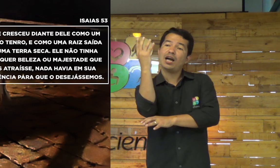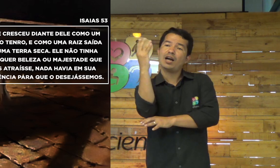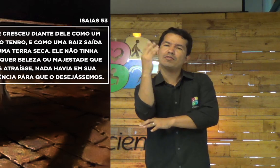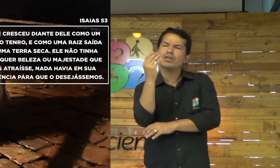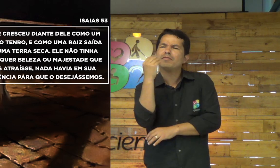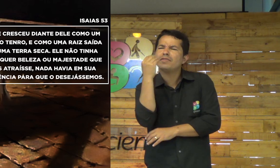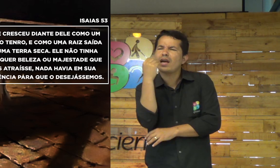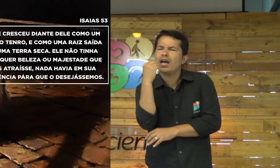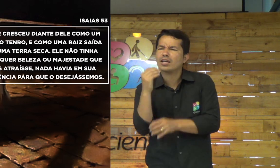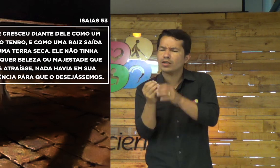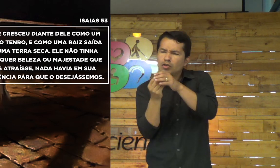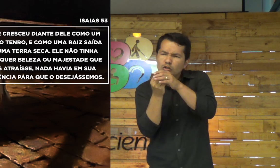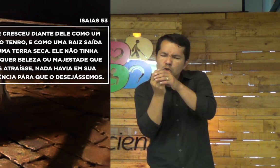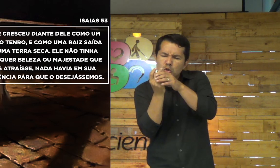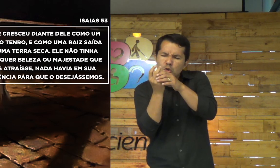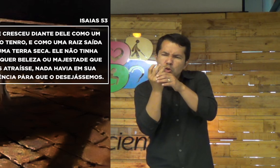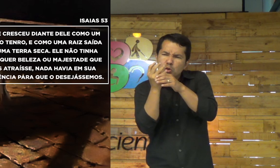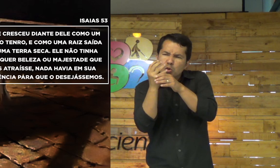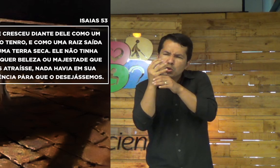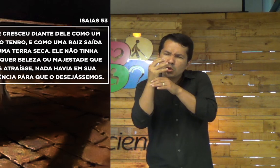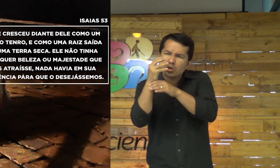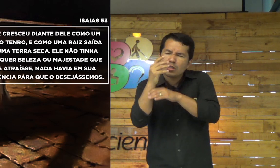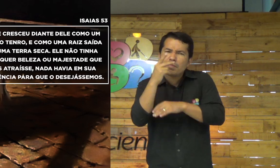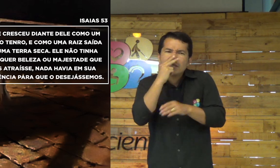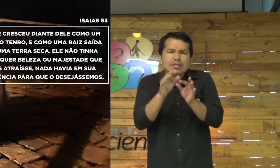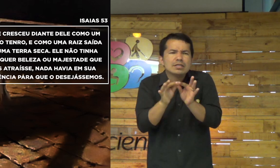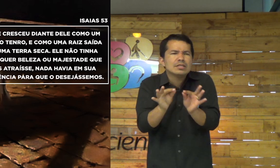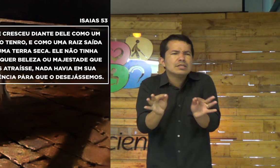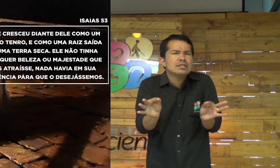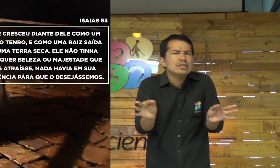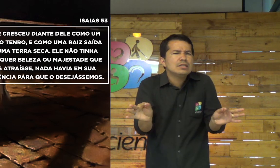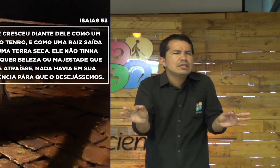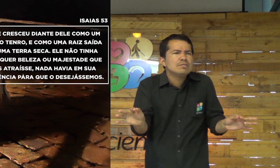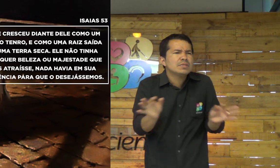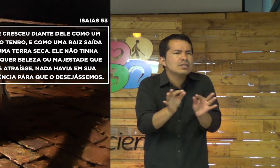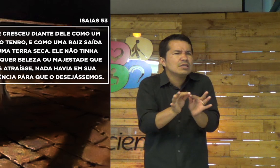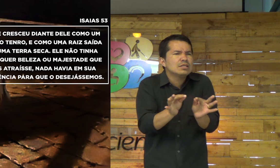Eu acho que é uma árvore que está ali começando a nascer simples.